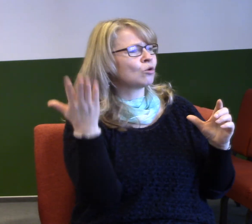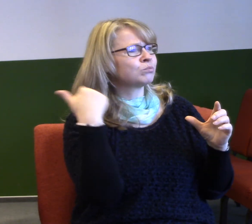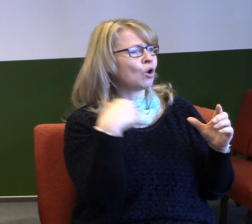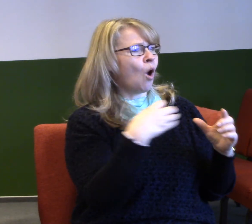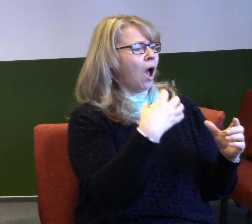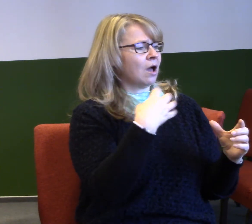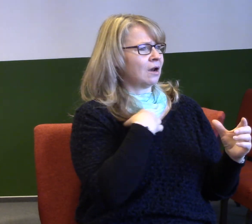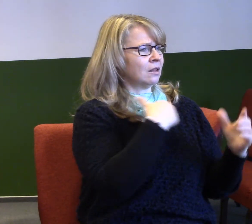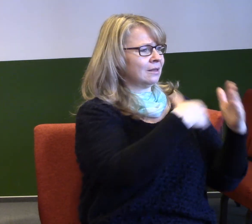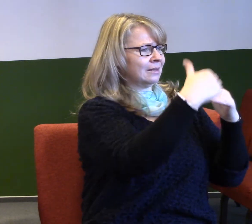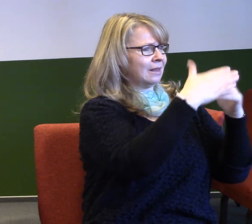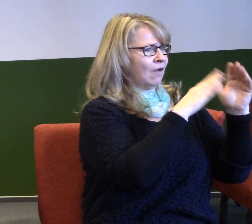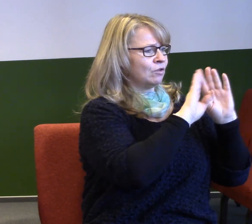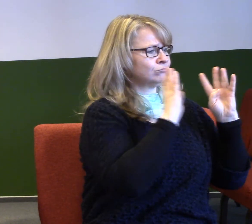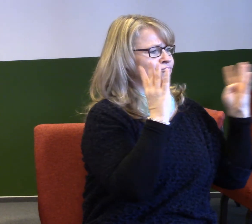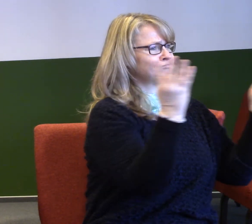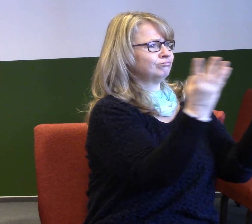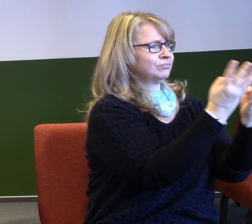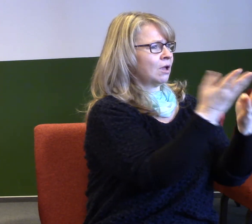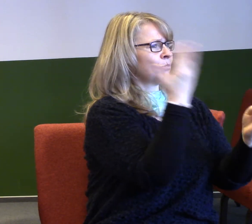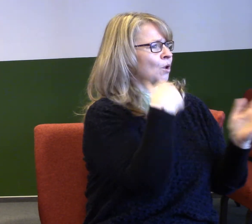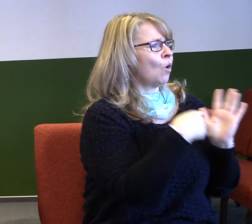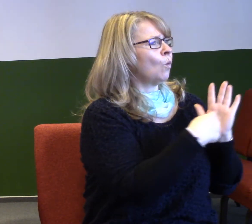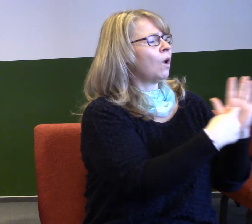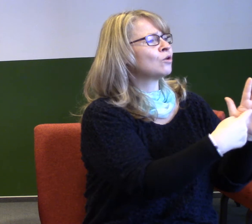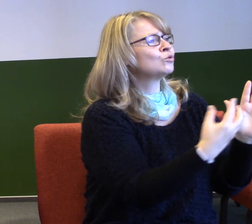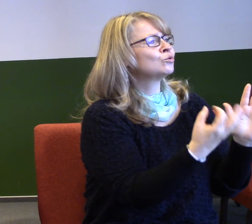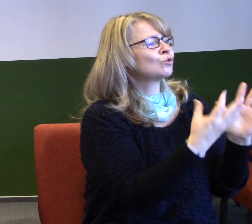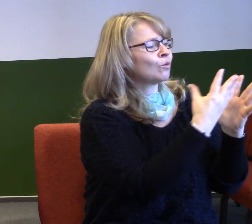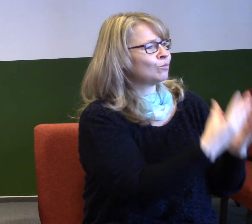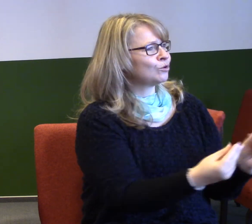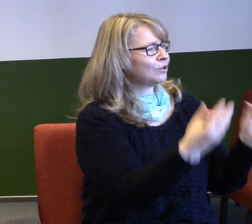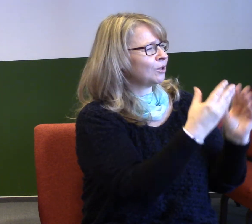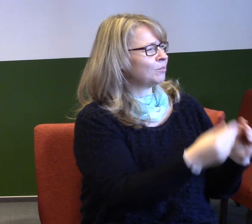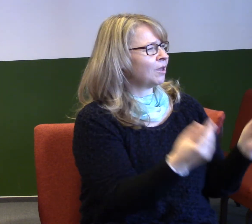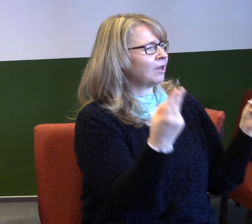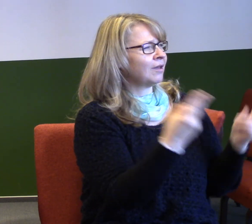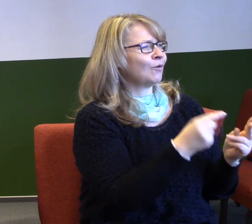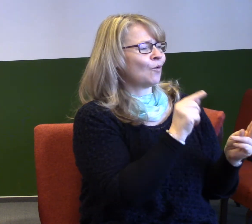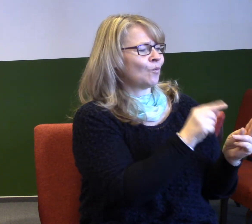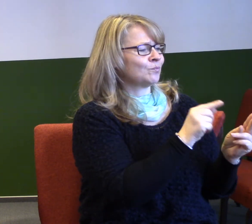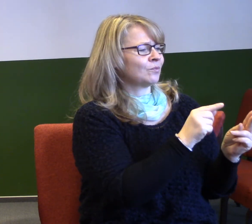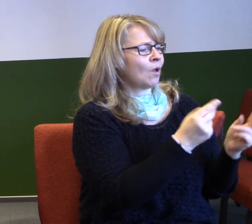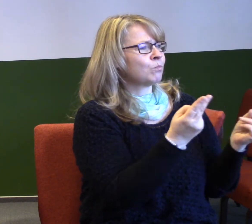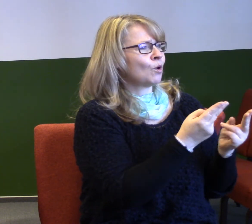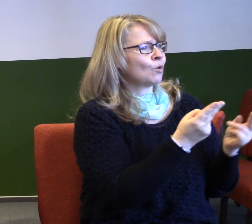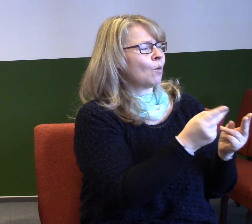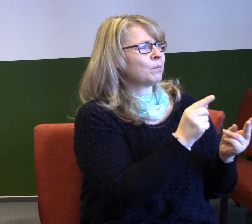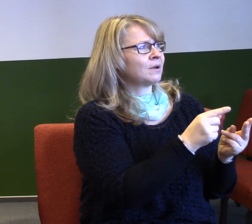Jeruzaléma a ukazoval jsem na tom, že ten příběh je nesmírně podobný příběhu našeho